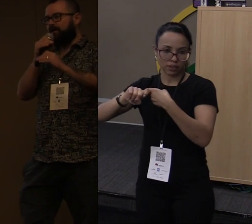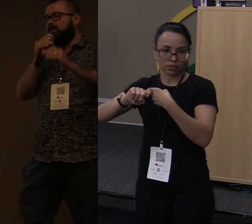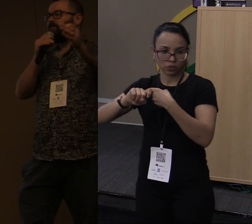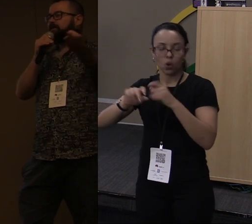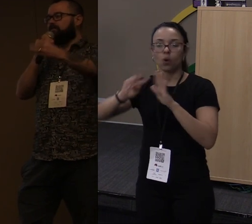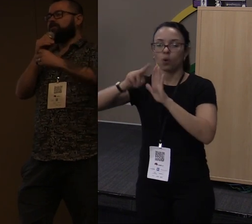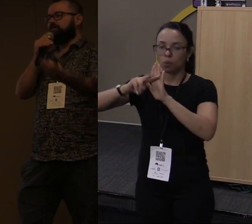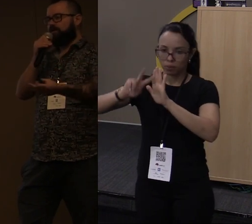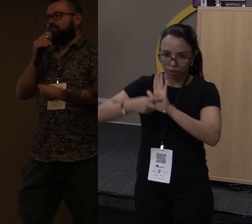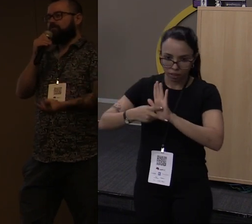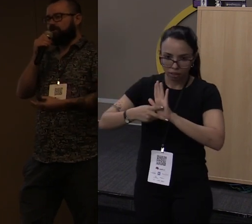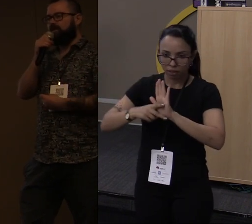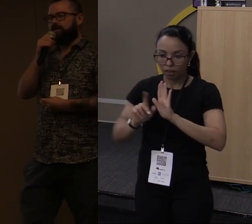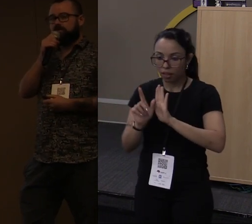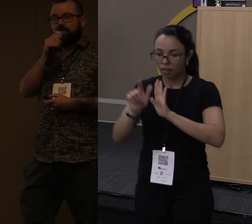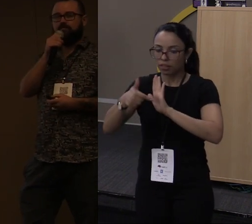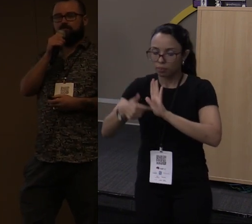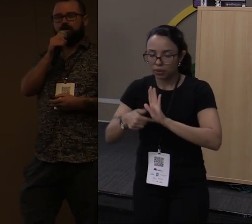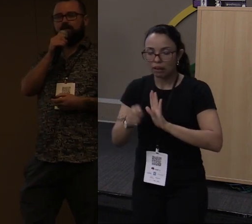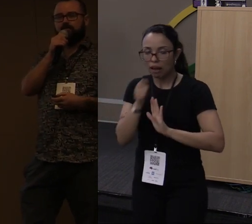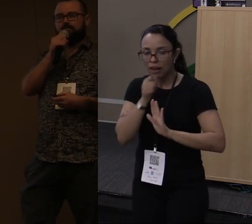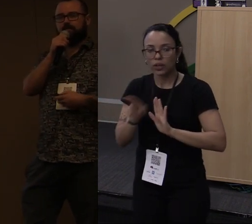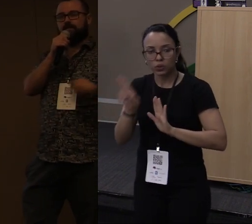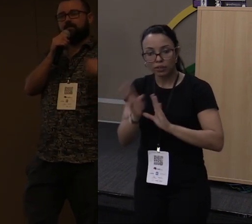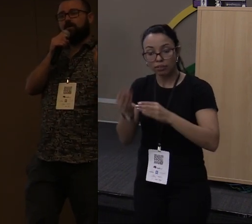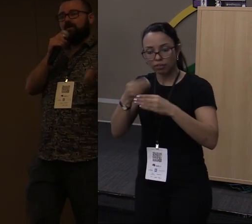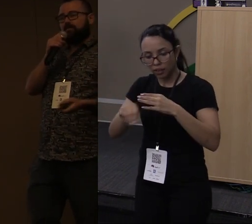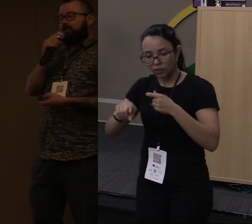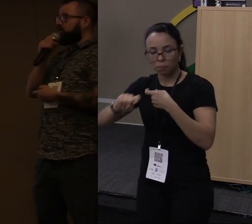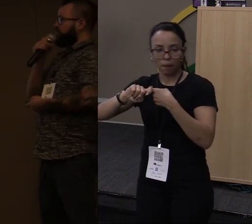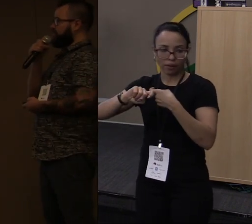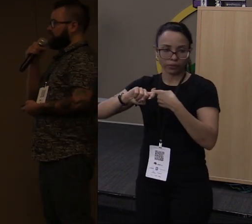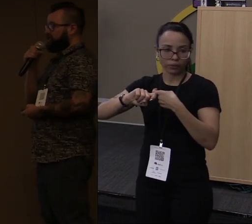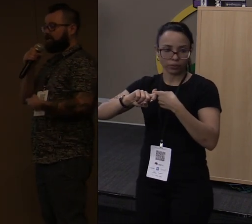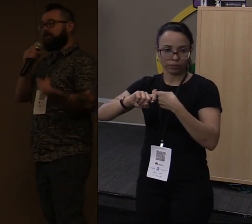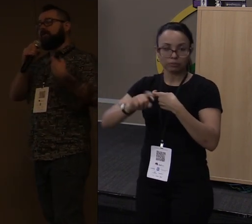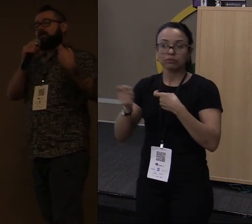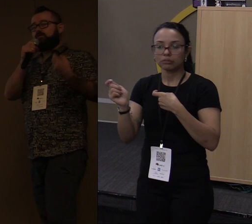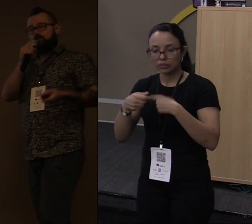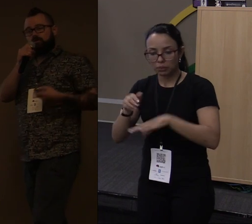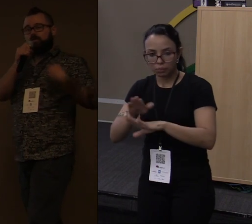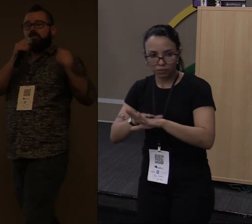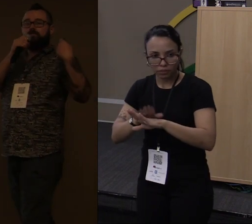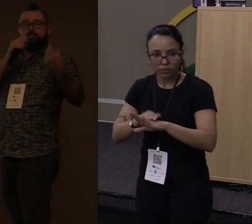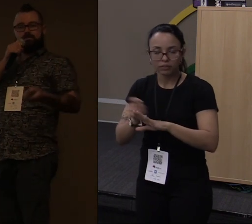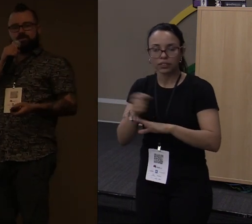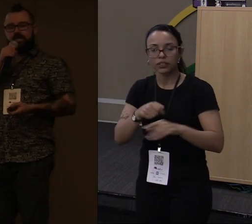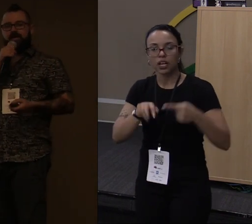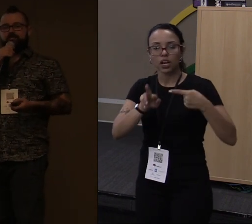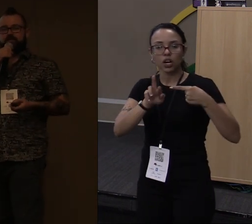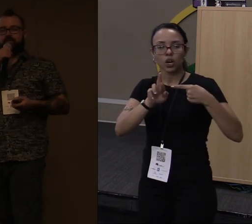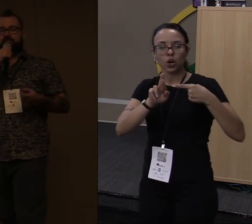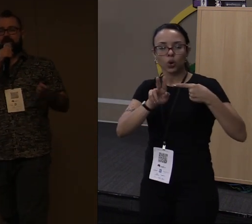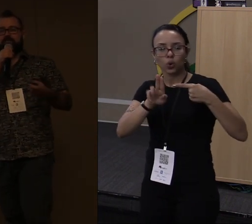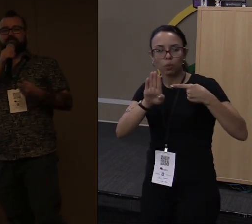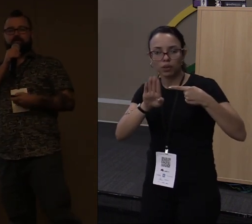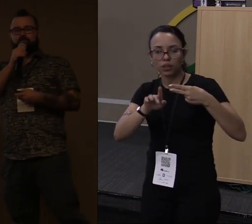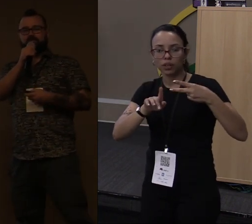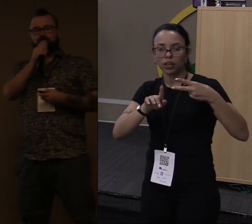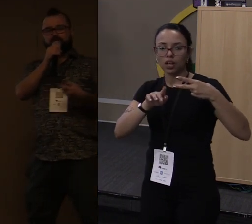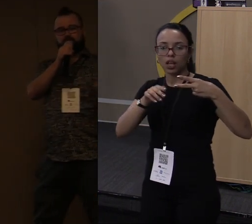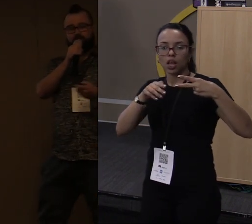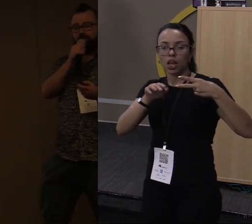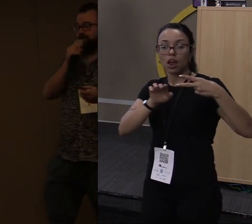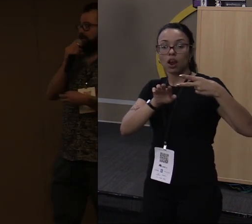compilei ela e continuei consumindo ela de dentro do Python. Então você pode fazer isso daqui no Ruby, no Node.js, já tem várias